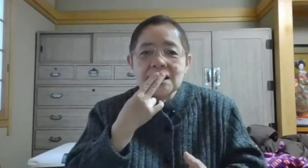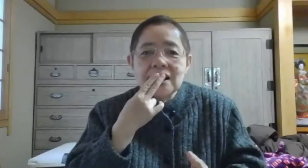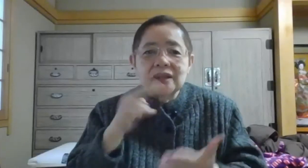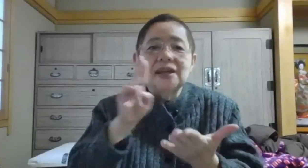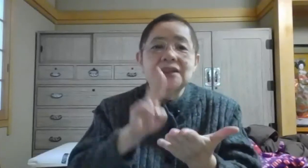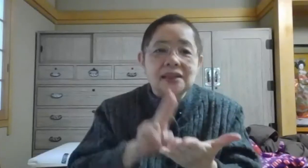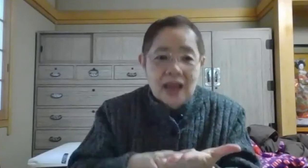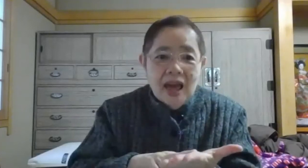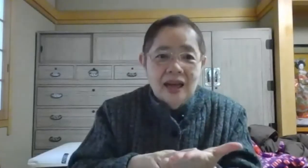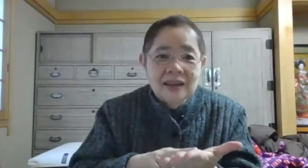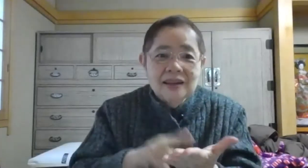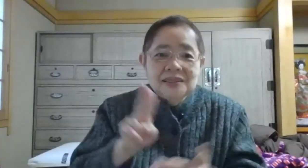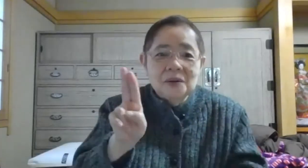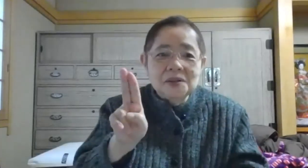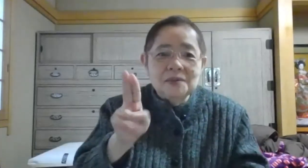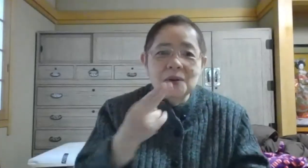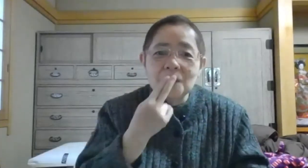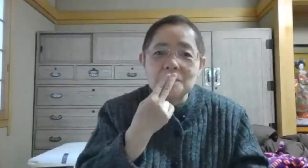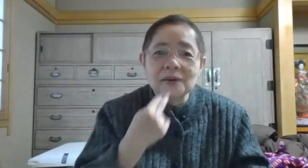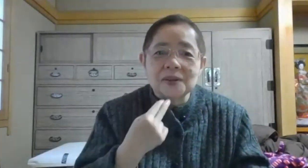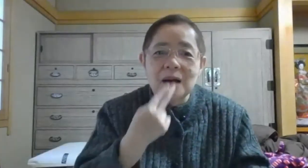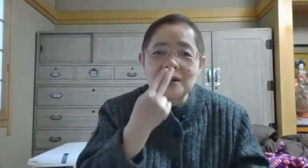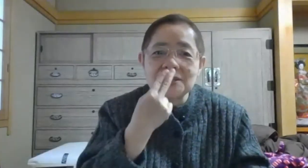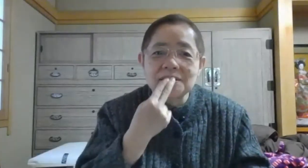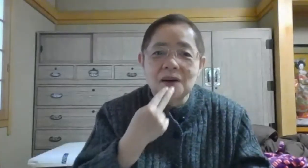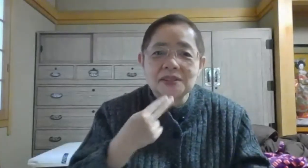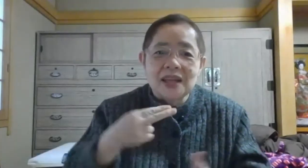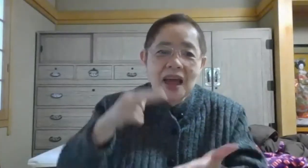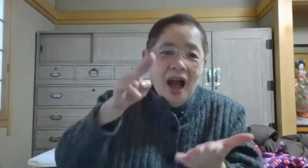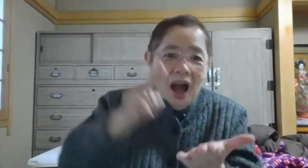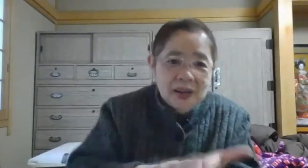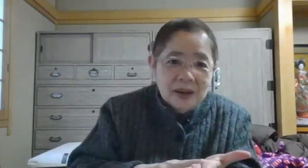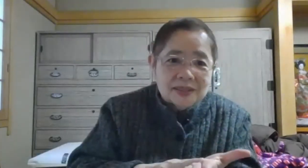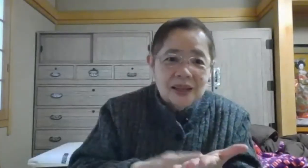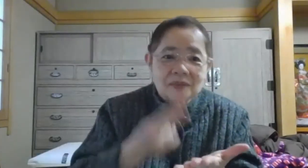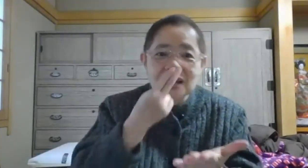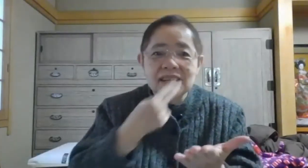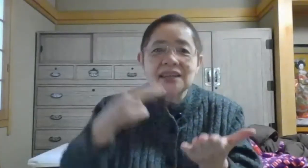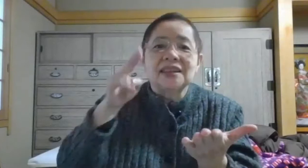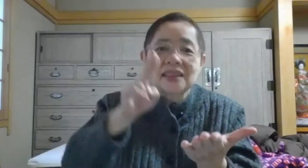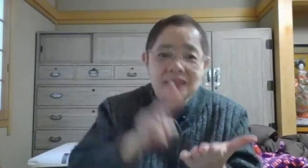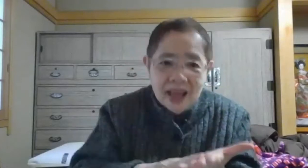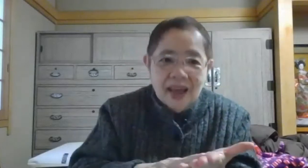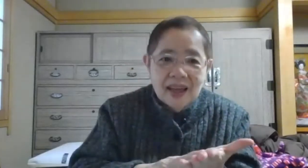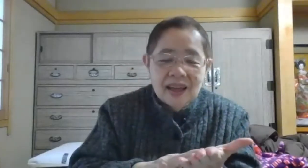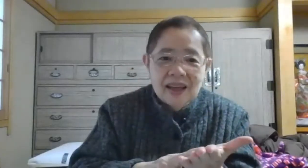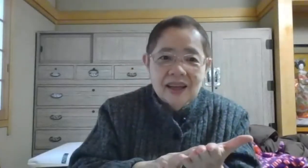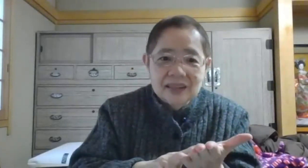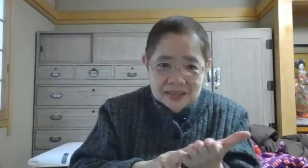きってで2本指をこうぺろっとなめるしぐさをして貼りますこれきってです